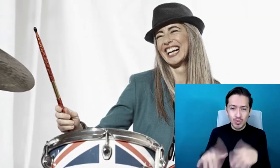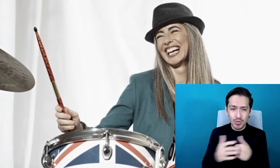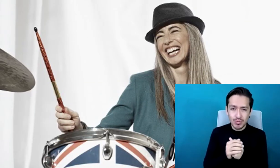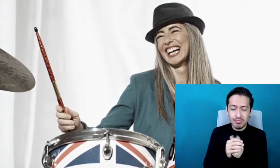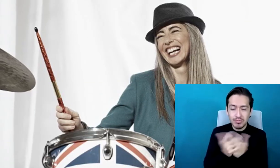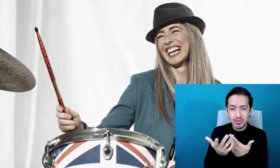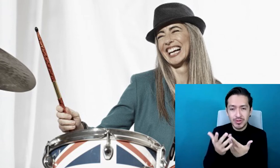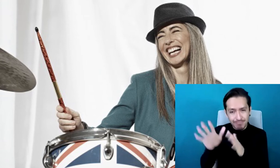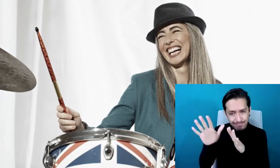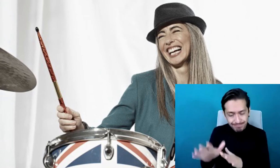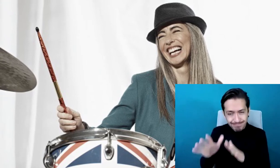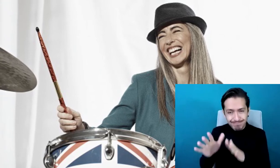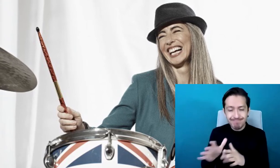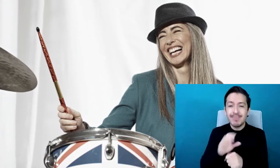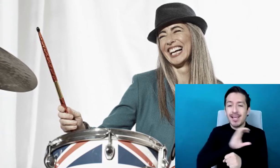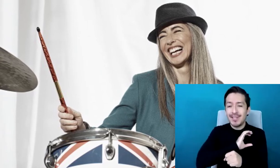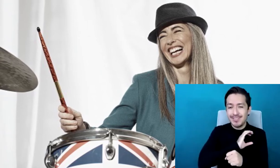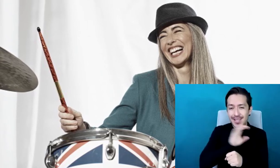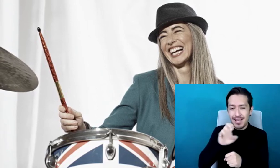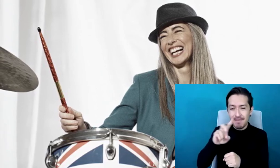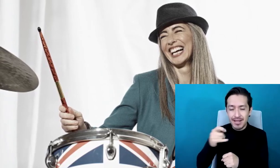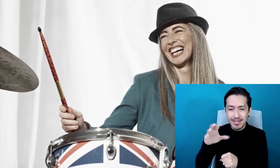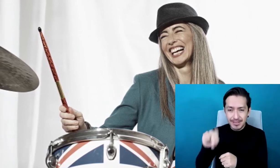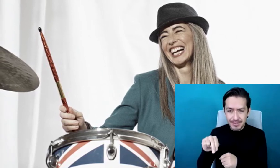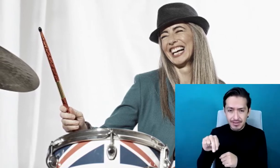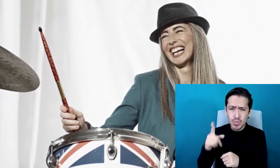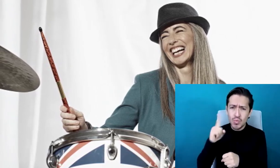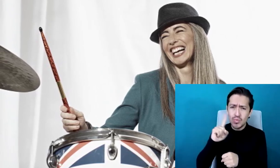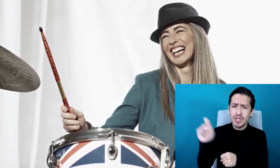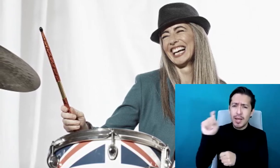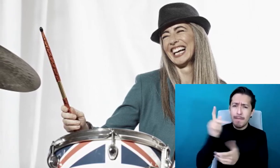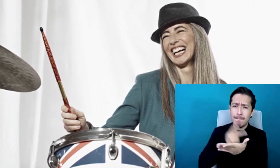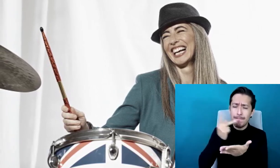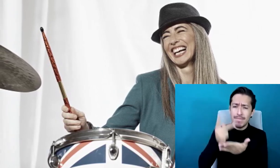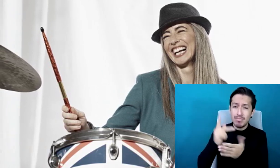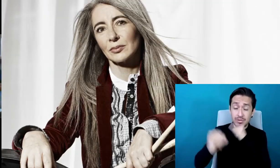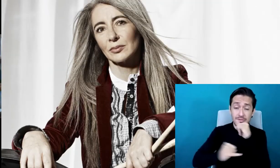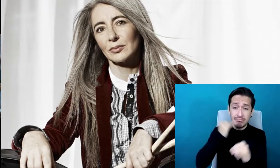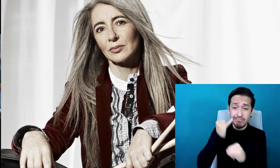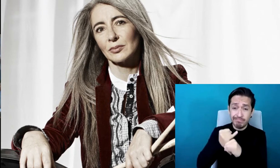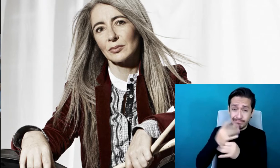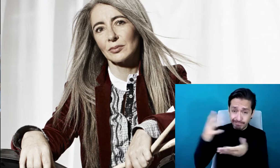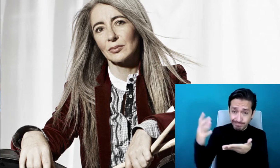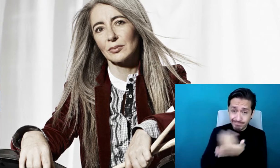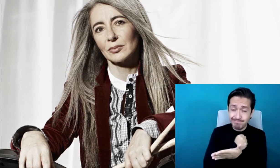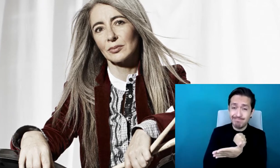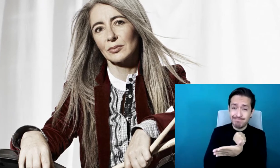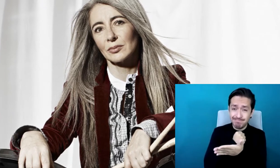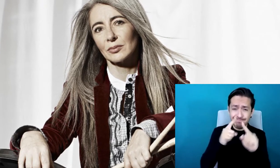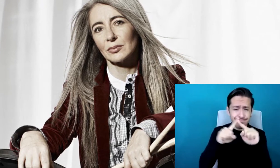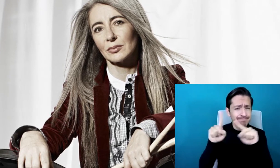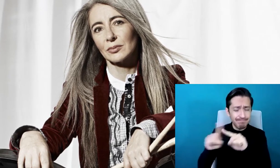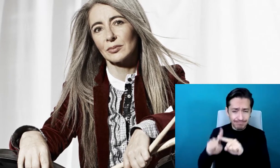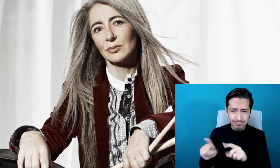Evelyn Glennie. Cuenta con más de 100 premios internacionales, incluyendo el Polar Prize. Hoy